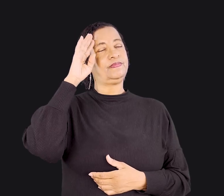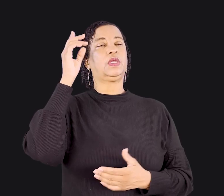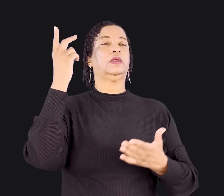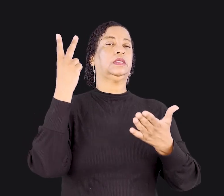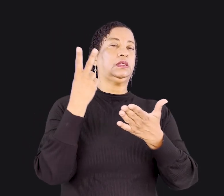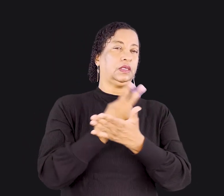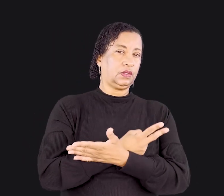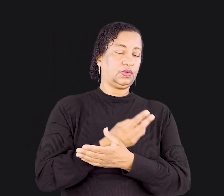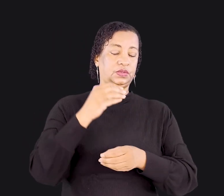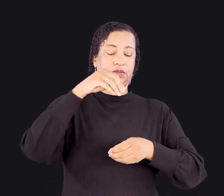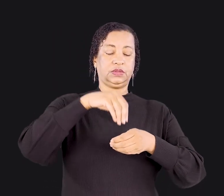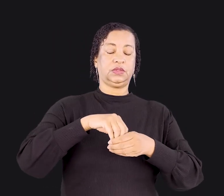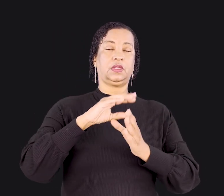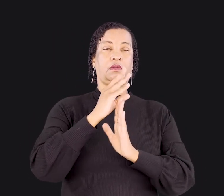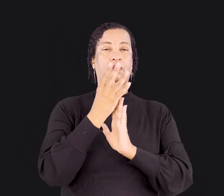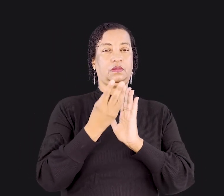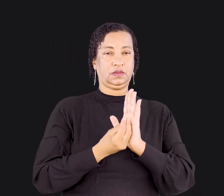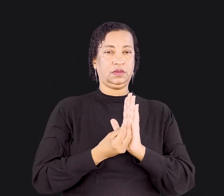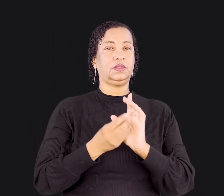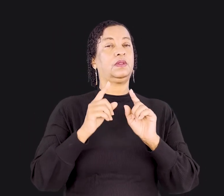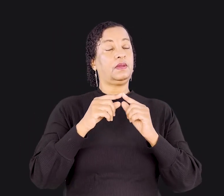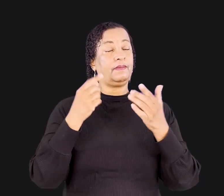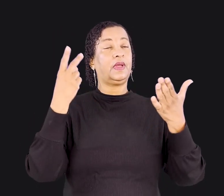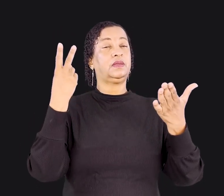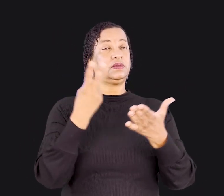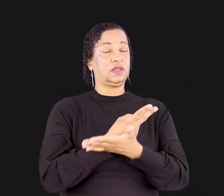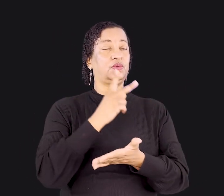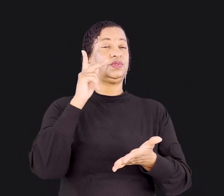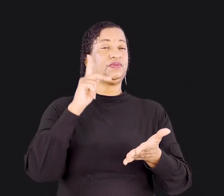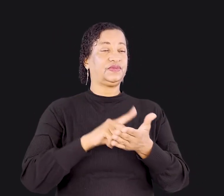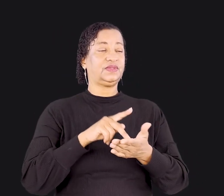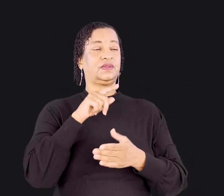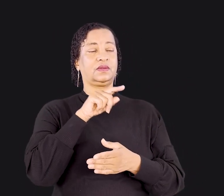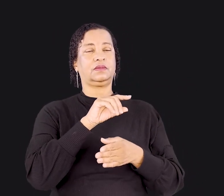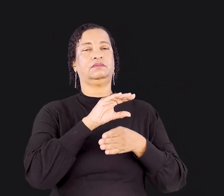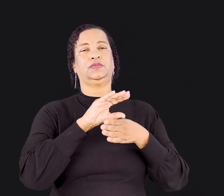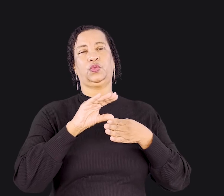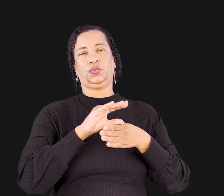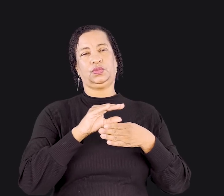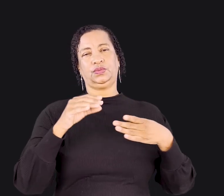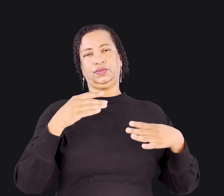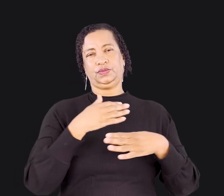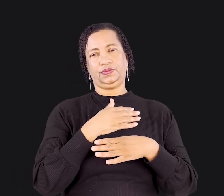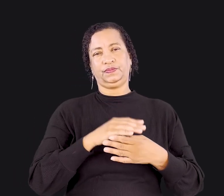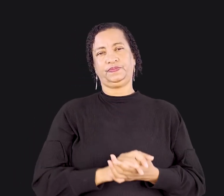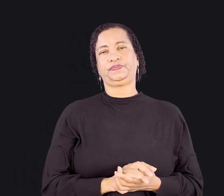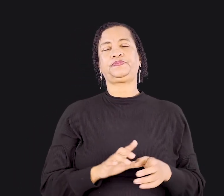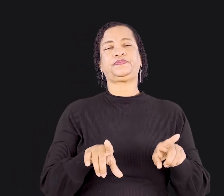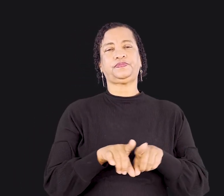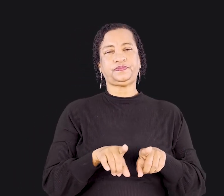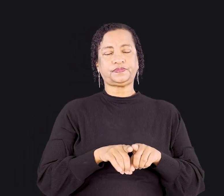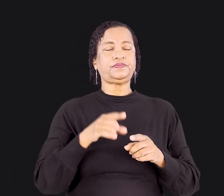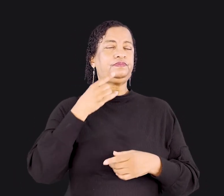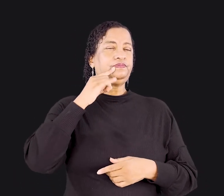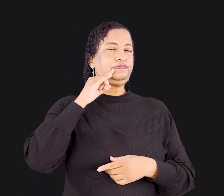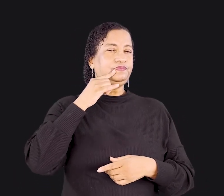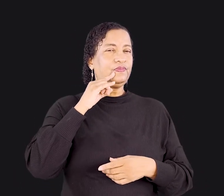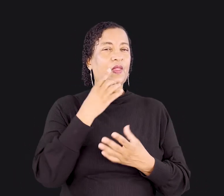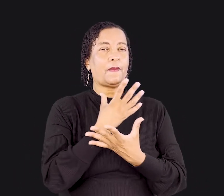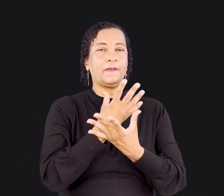isso acontecia dentro da igreja, mas era o que estava acontecendo em Corinto. Além disso, os coríntios bebiam muito e